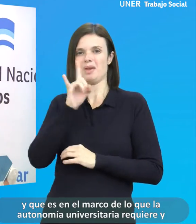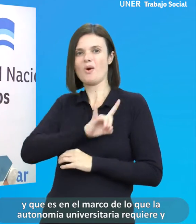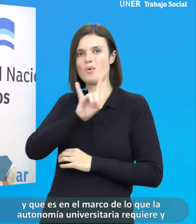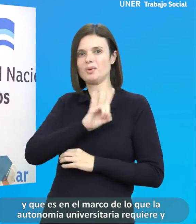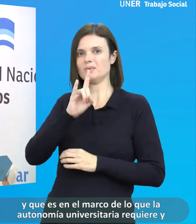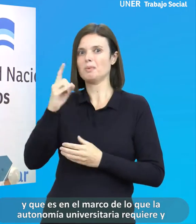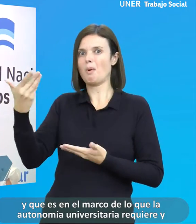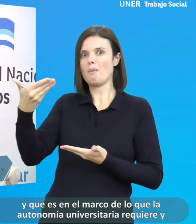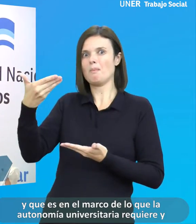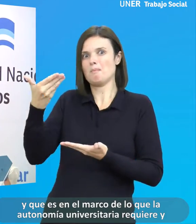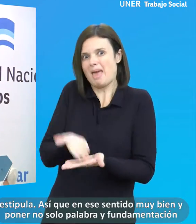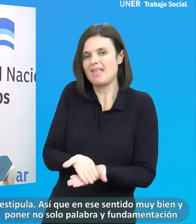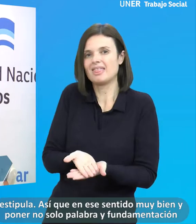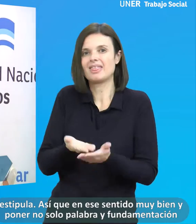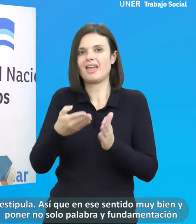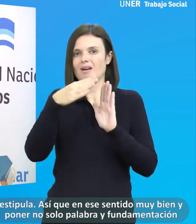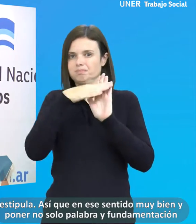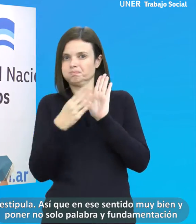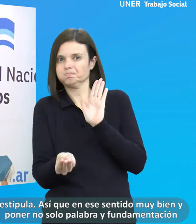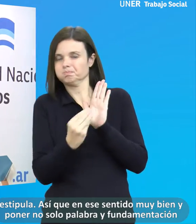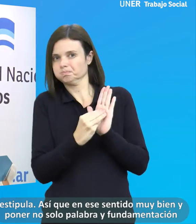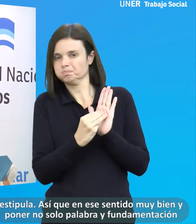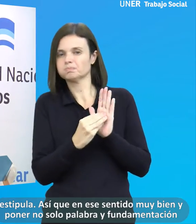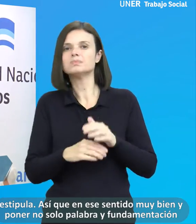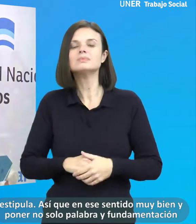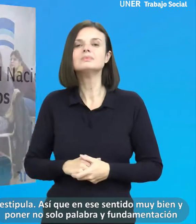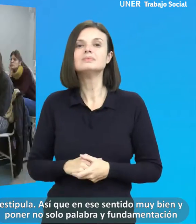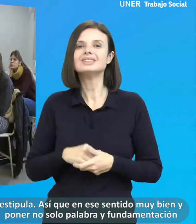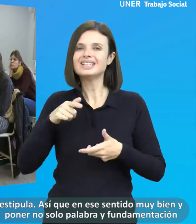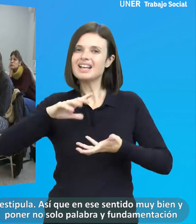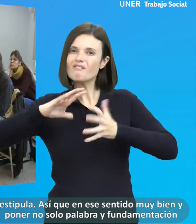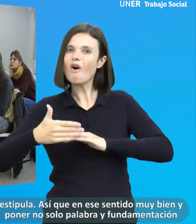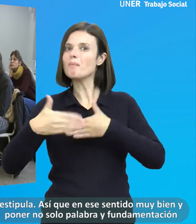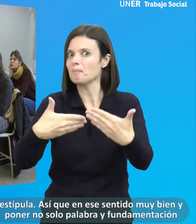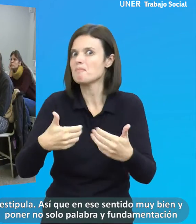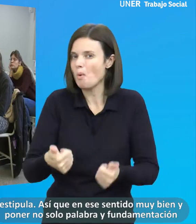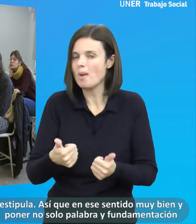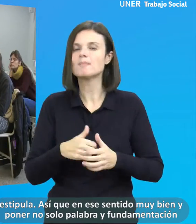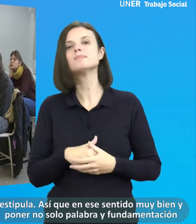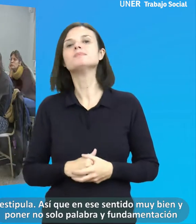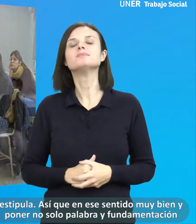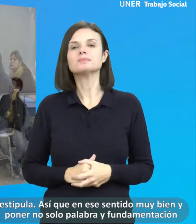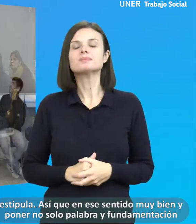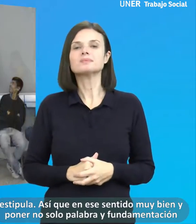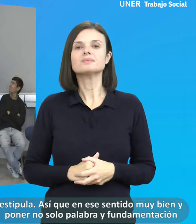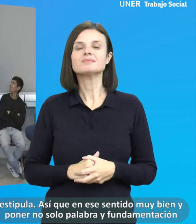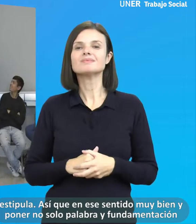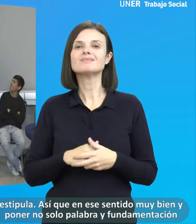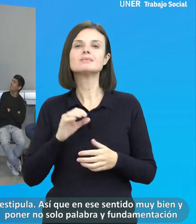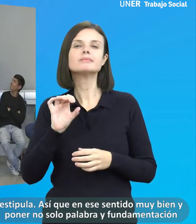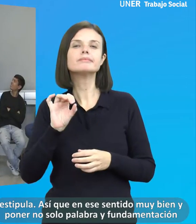requiere y estipula. Así que en ese sentido muy bien y poner no solo